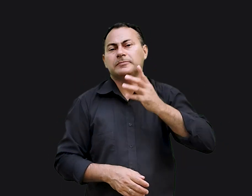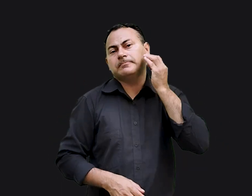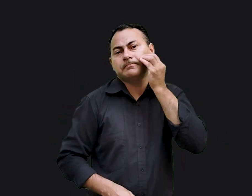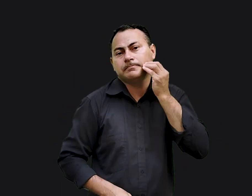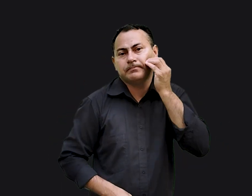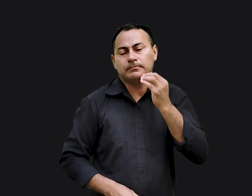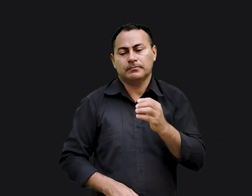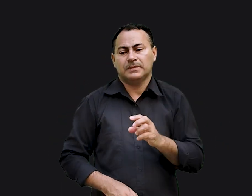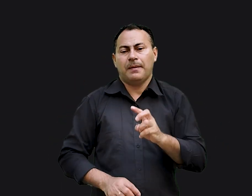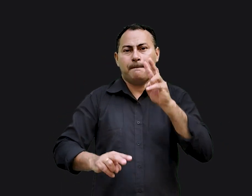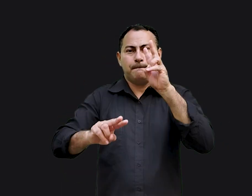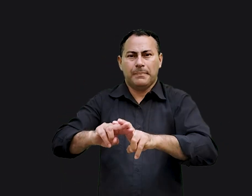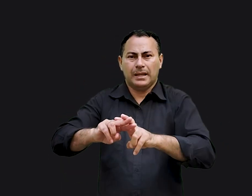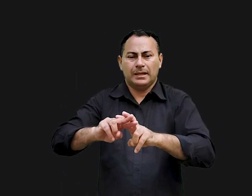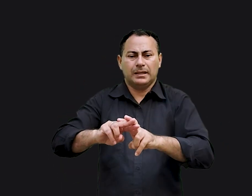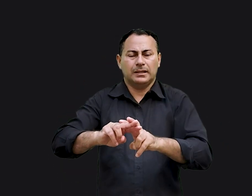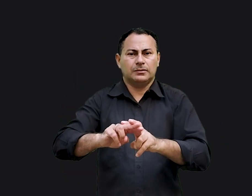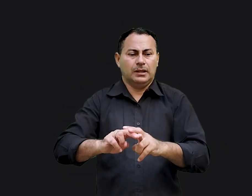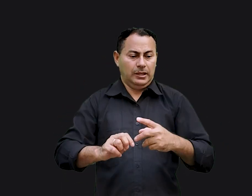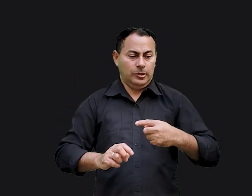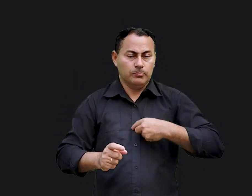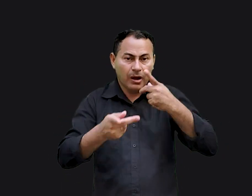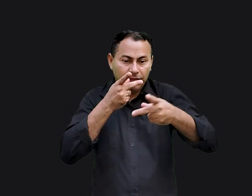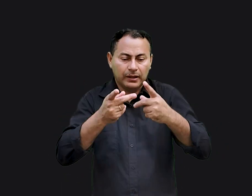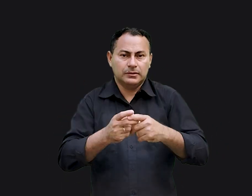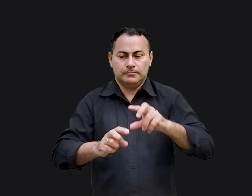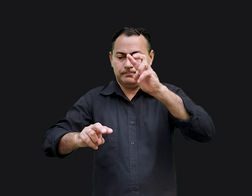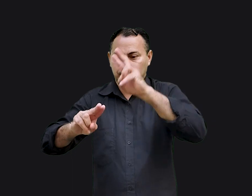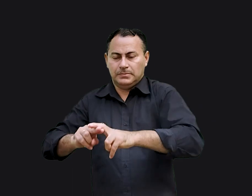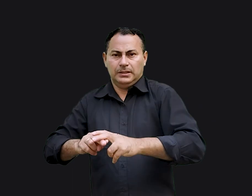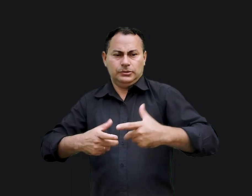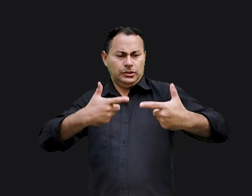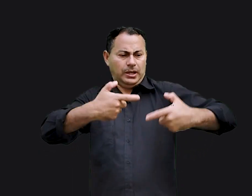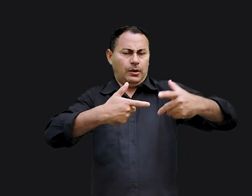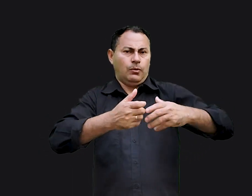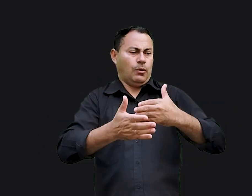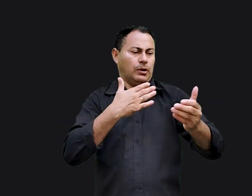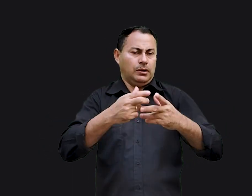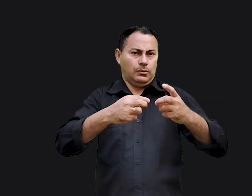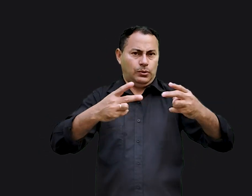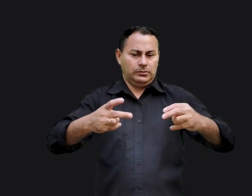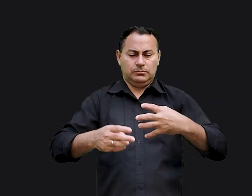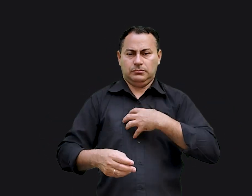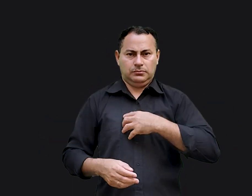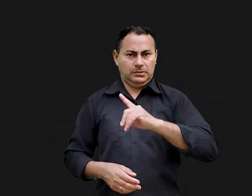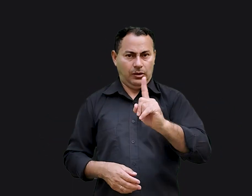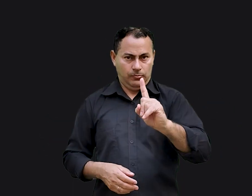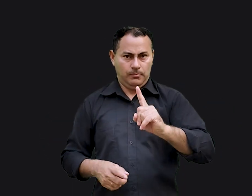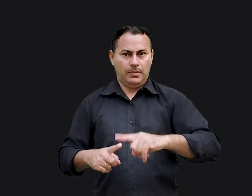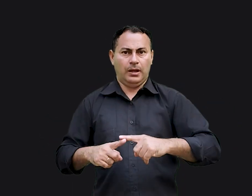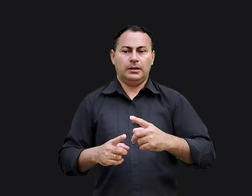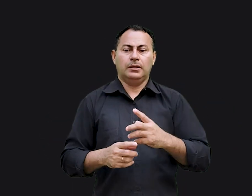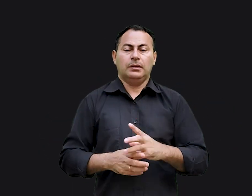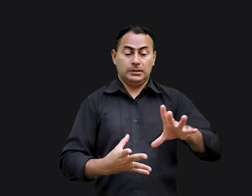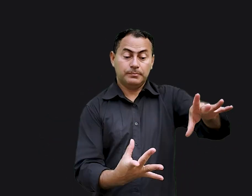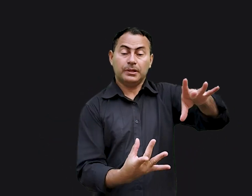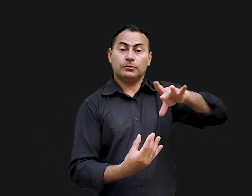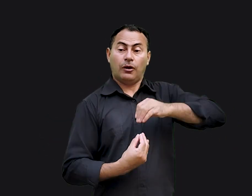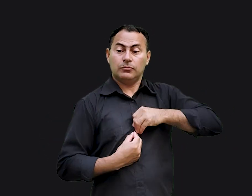às vezes temos experiências de cativeiro não estou me referindo a ser prisioneiro de guerra ou qualquer coisa desse tipo mas a estar